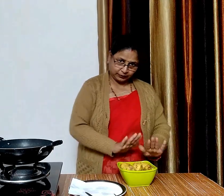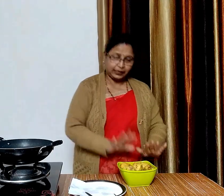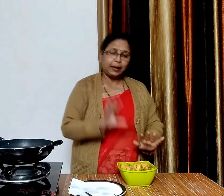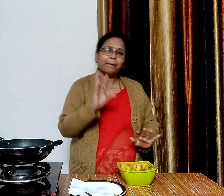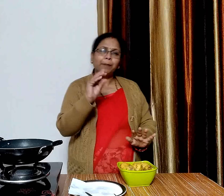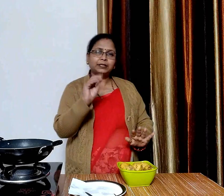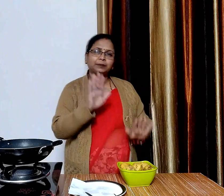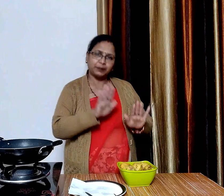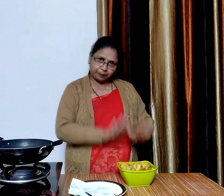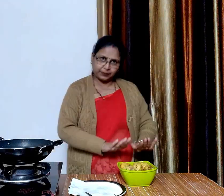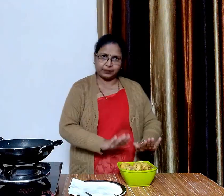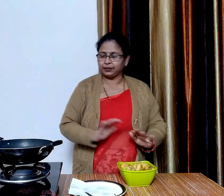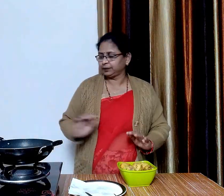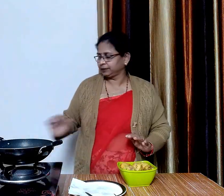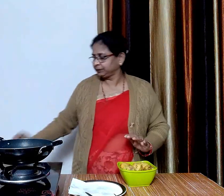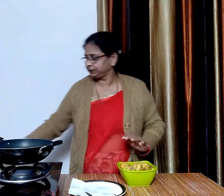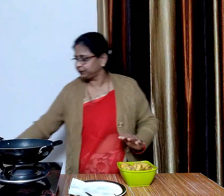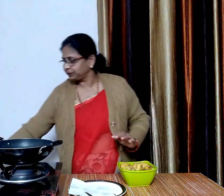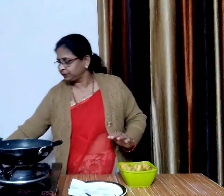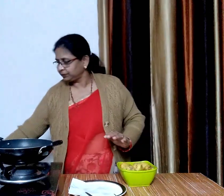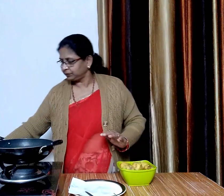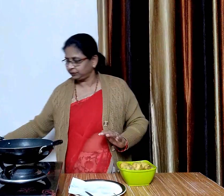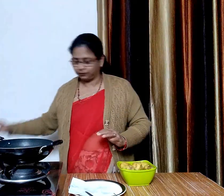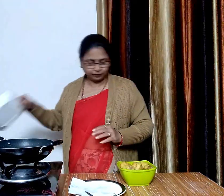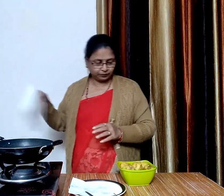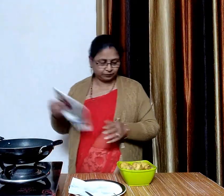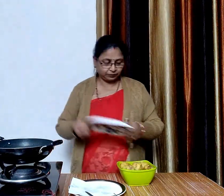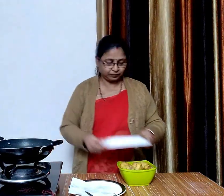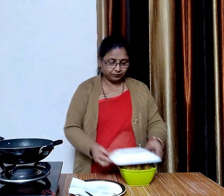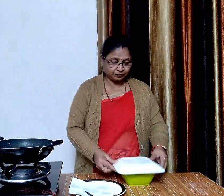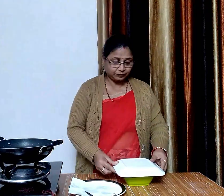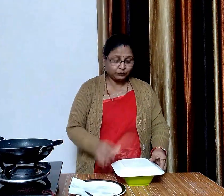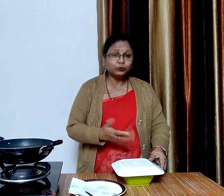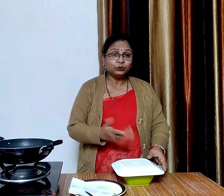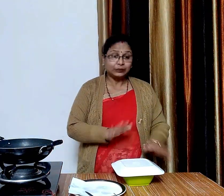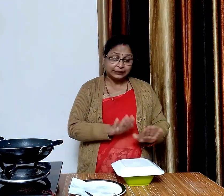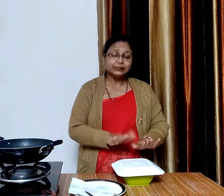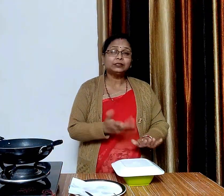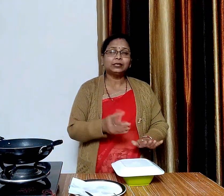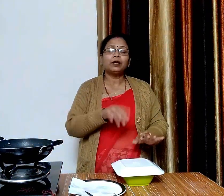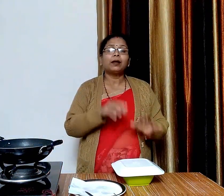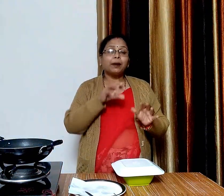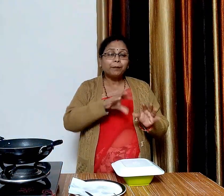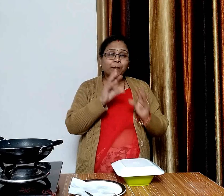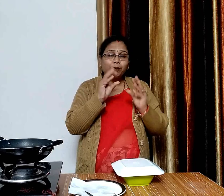और पांच मिनट के लिए रख देंगे हम इन्हें पानी में इसलिए रख रहे हैं ताकि ये सॉफ्ट हो जाए